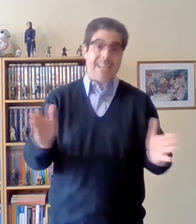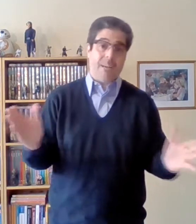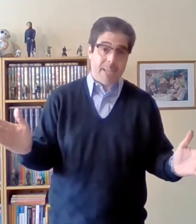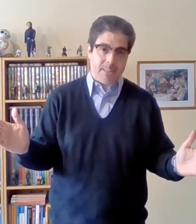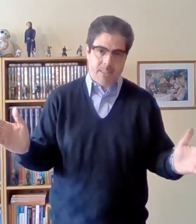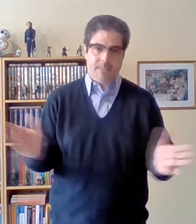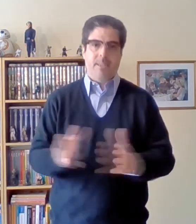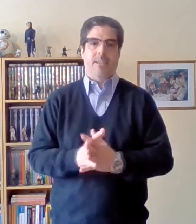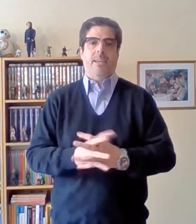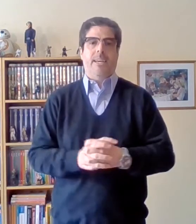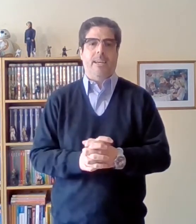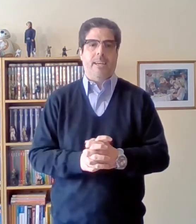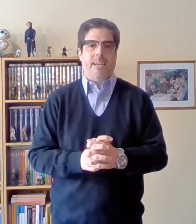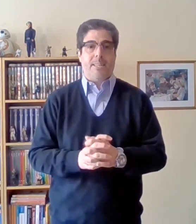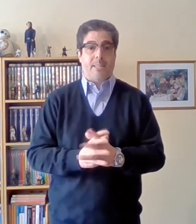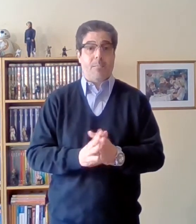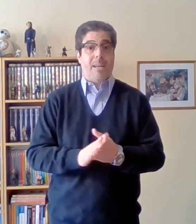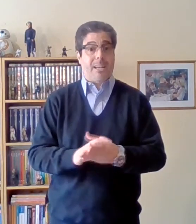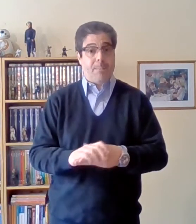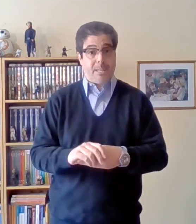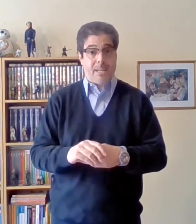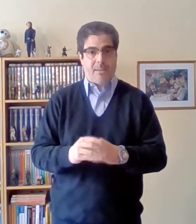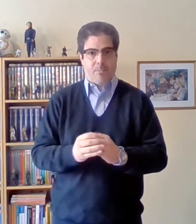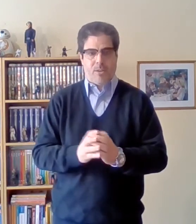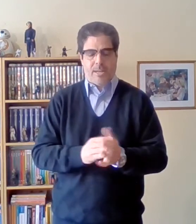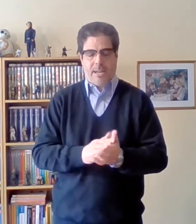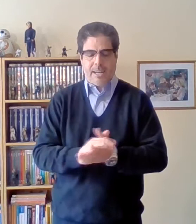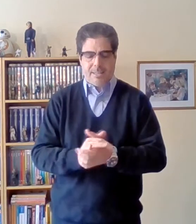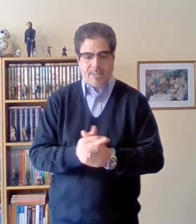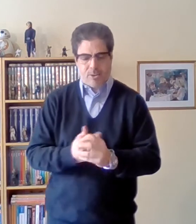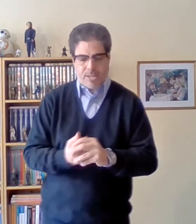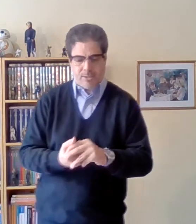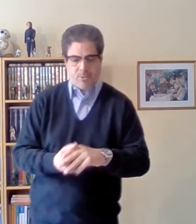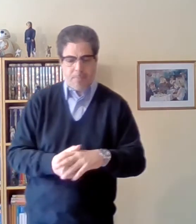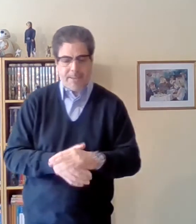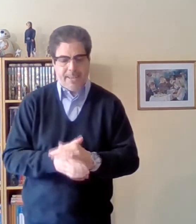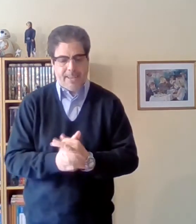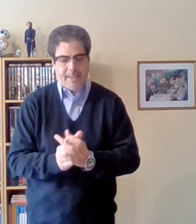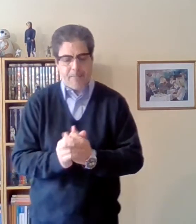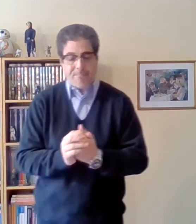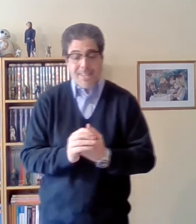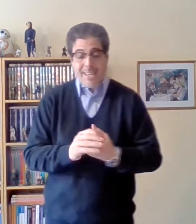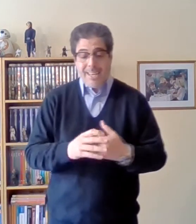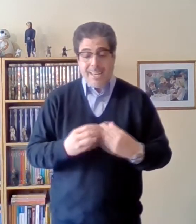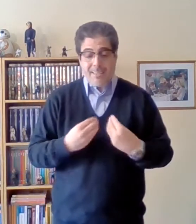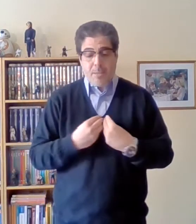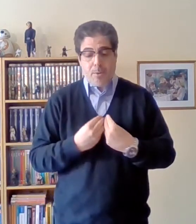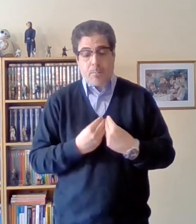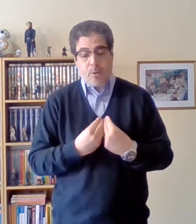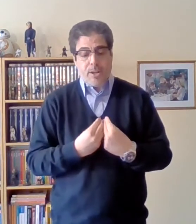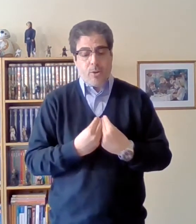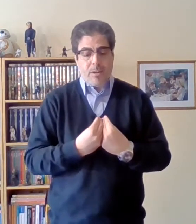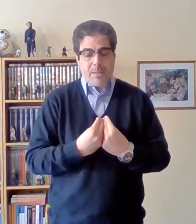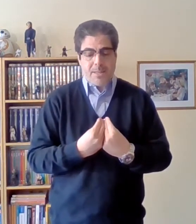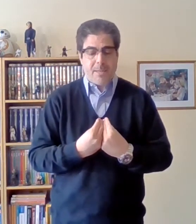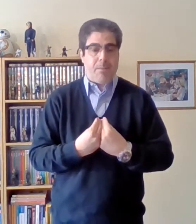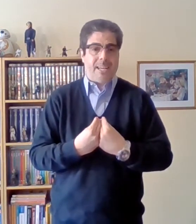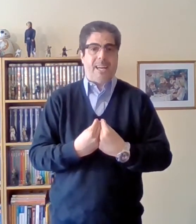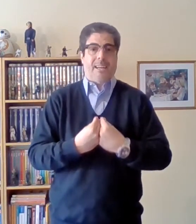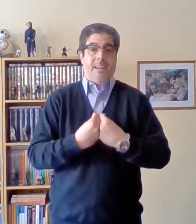largamente este tema del capital que vamos a ir desarrollando él se propone obviamente explicar en